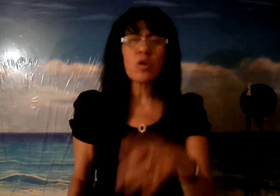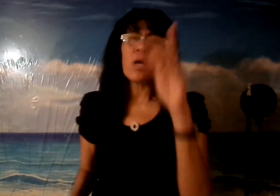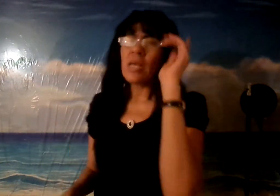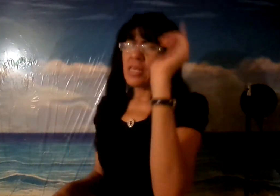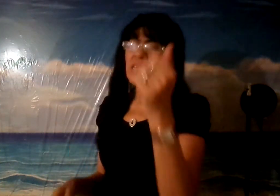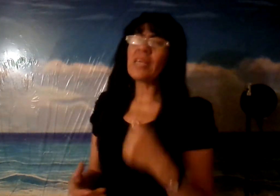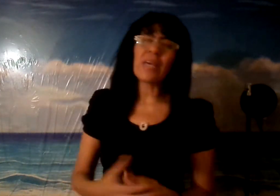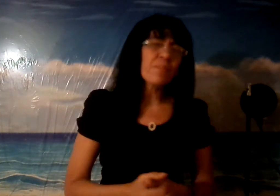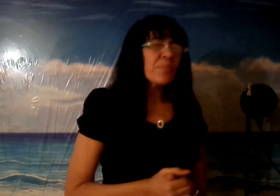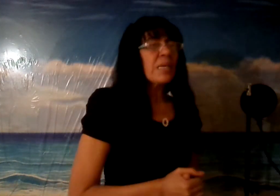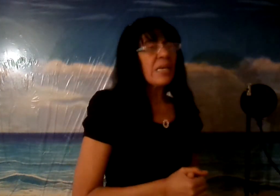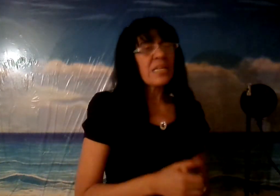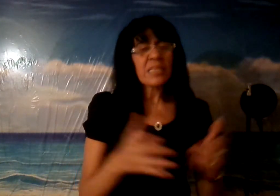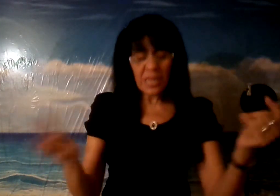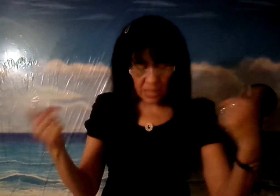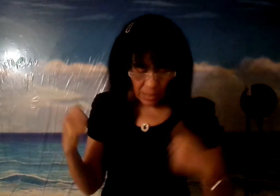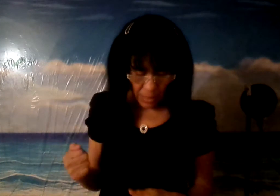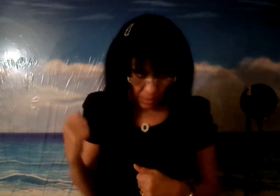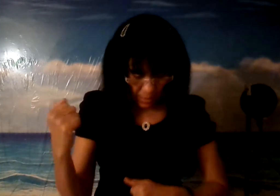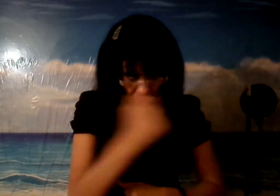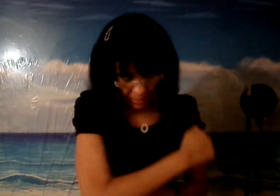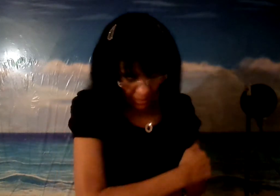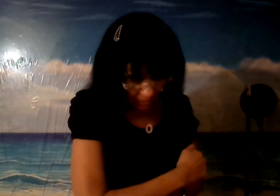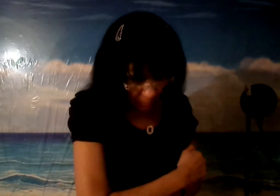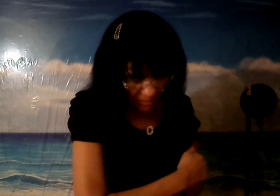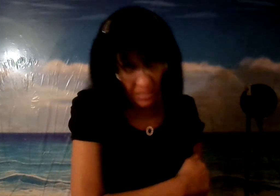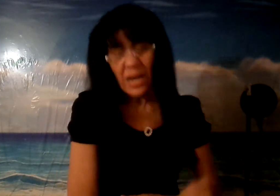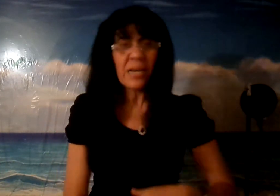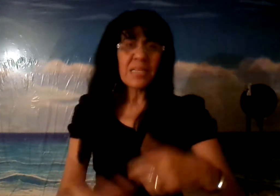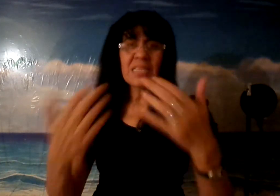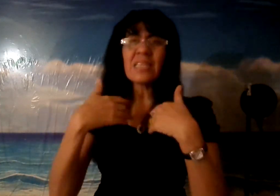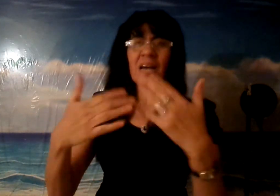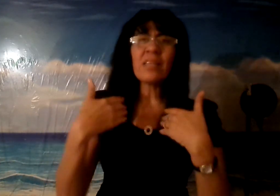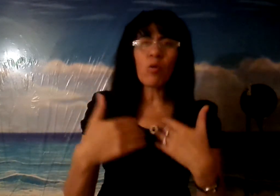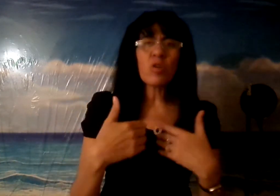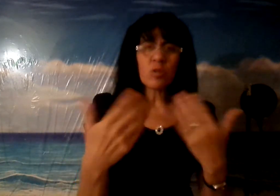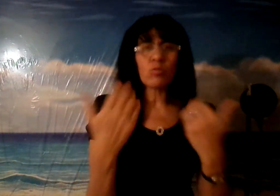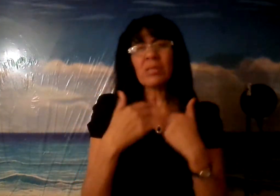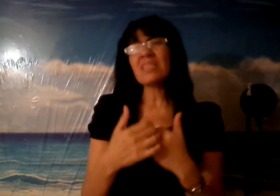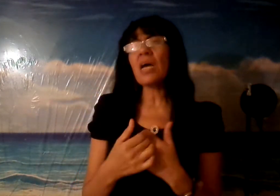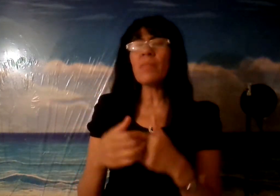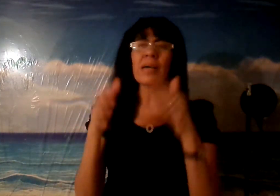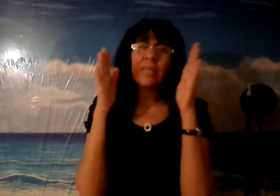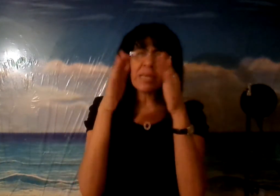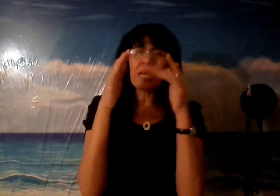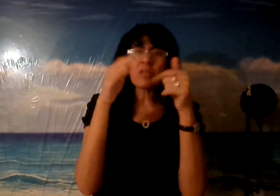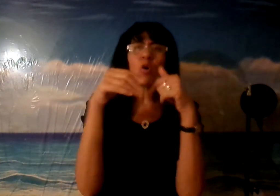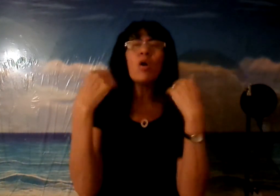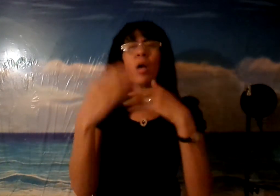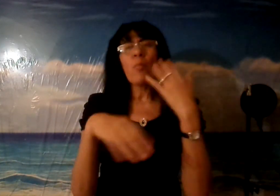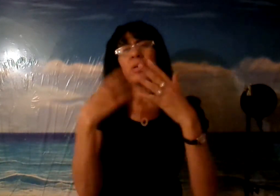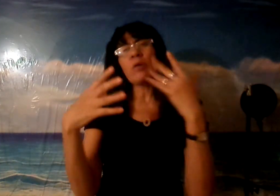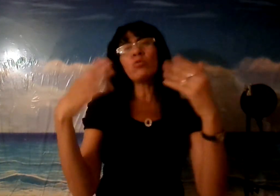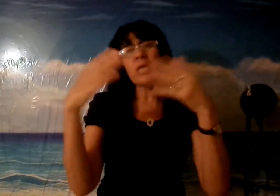y que este este mensaje sea de gozo en nuestras almas y que esto puedan ustedes